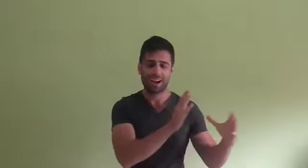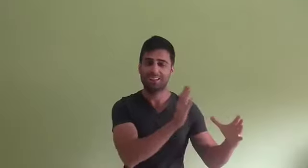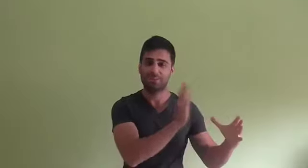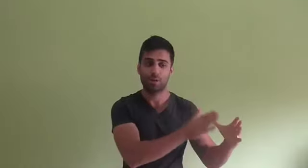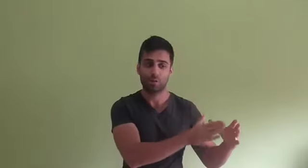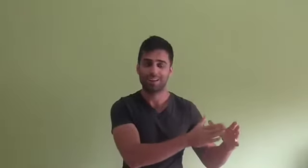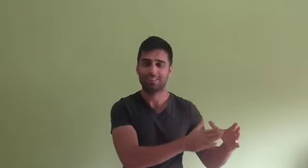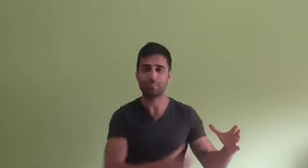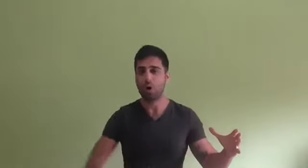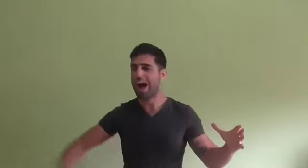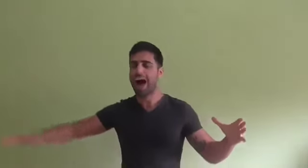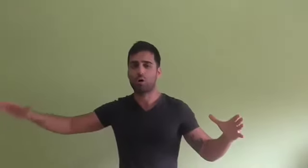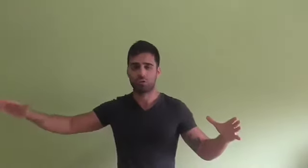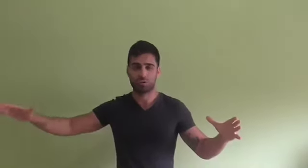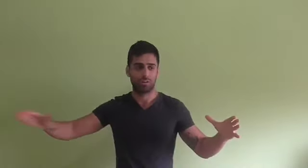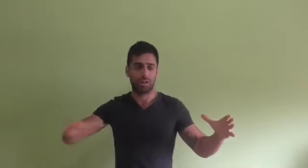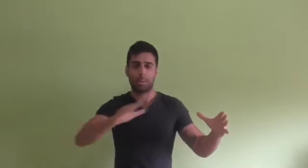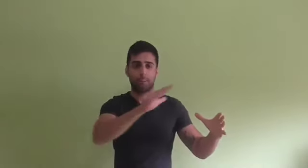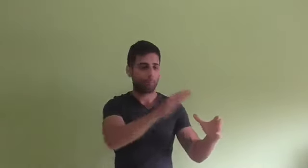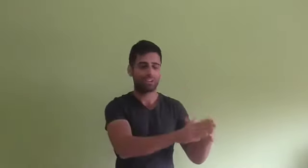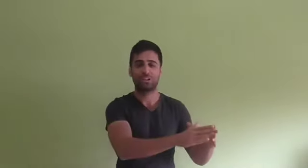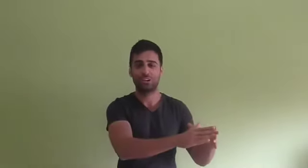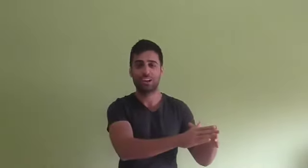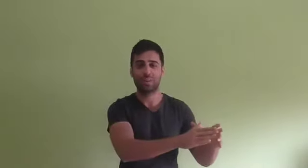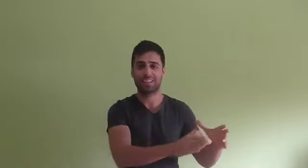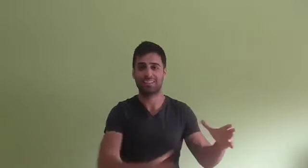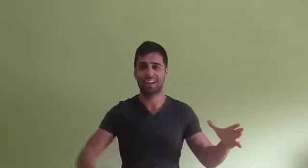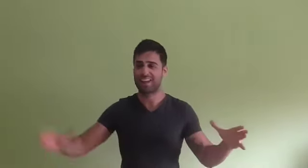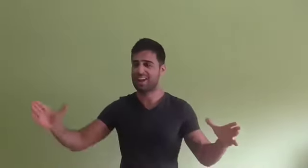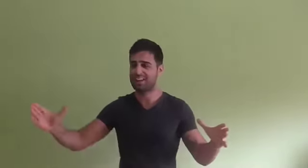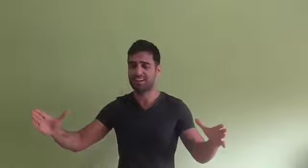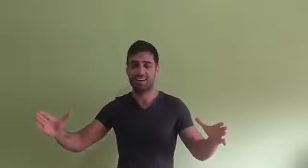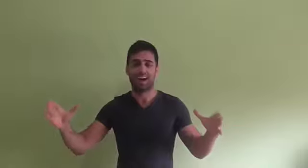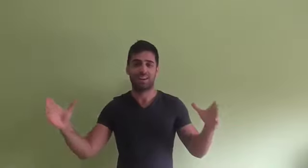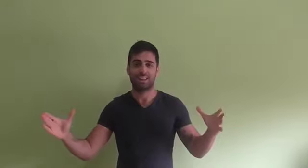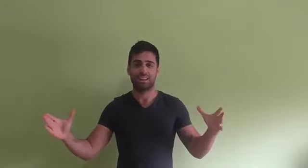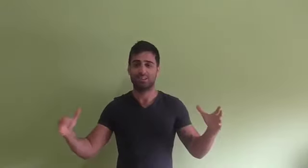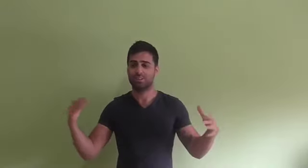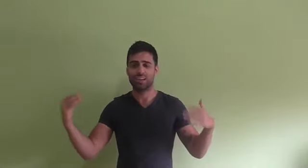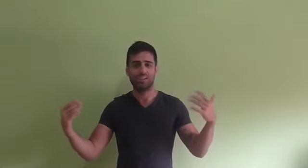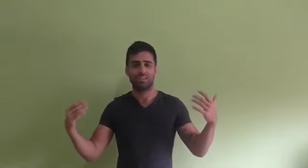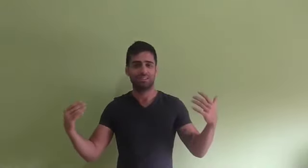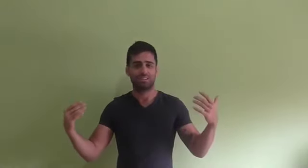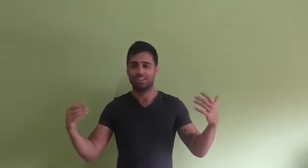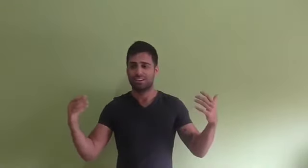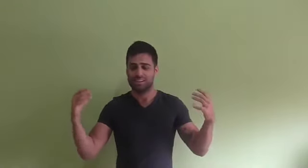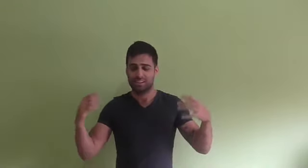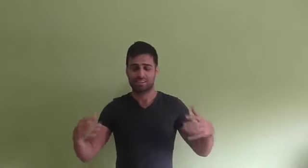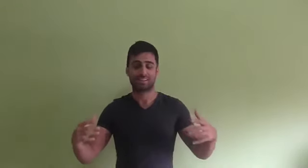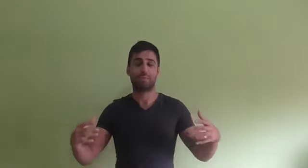Frank se fue de un extremo a otro. Pasó de una dieta vegetariana a una dieta en donde se